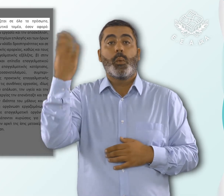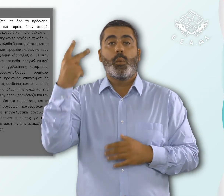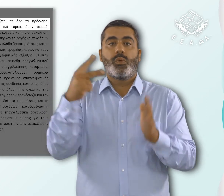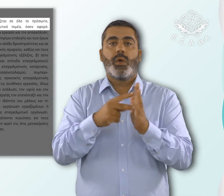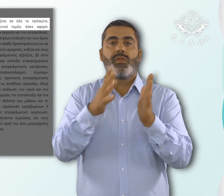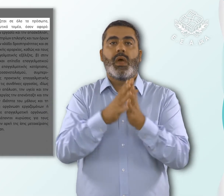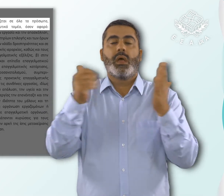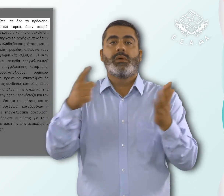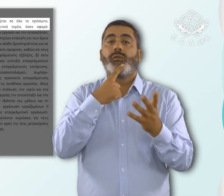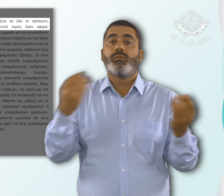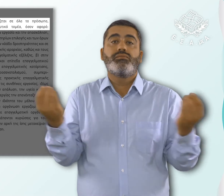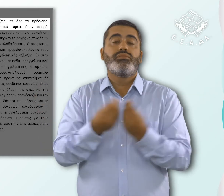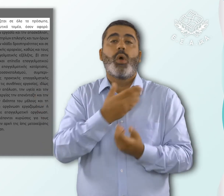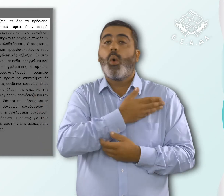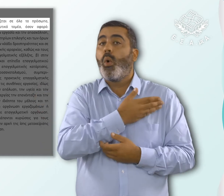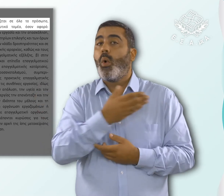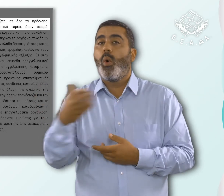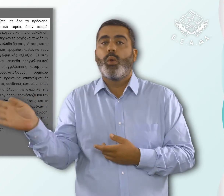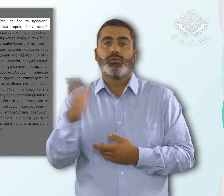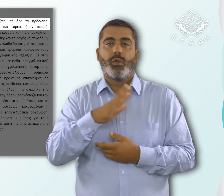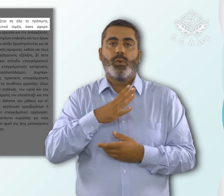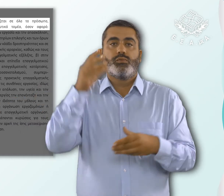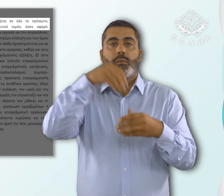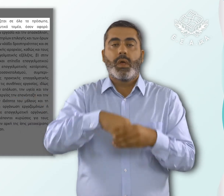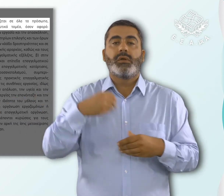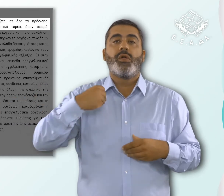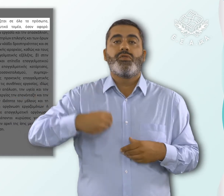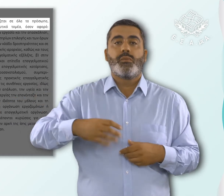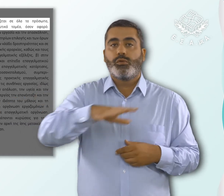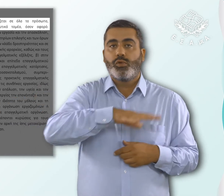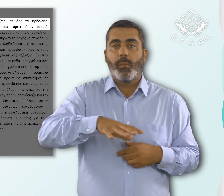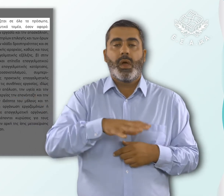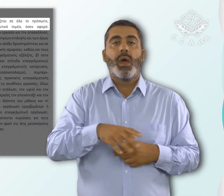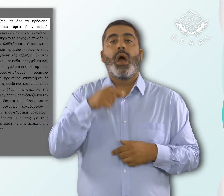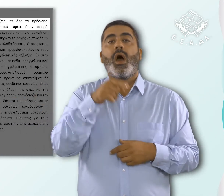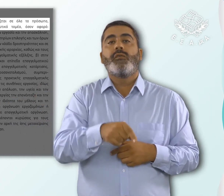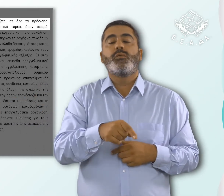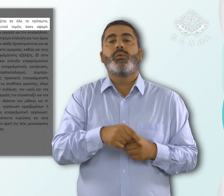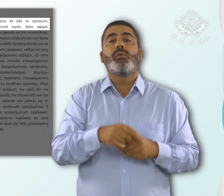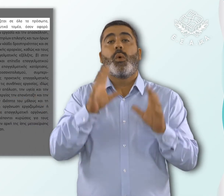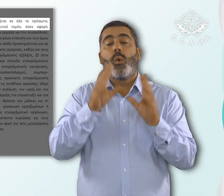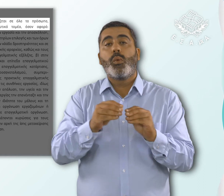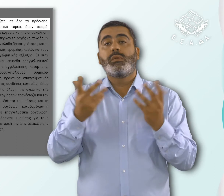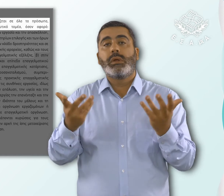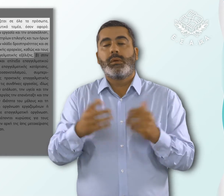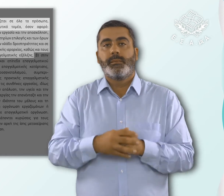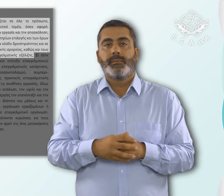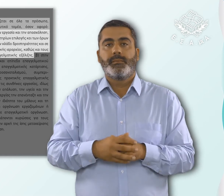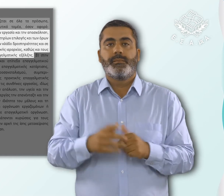αφαρμόζεται σε όλα τα πρόσωπα, στον δημόσιο και τον ιδιωτικό τομέα, όσον αφορά άνω κάτω τελεία. Α